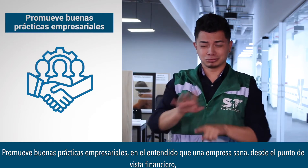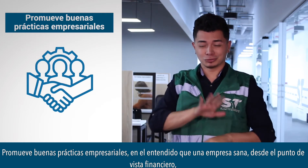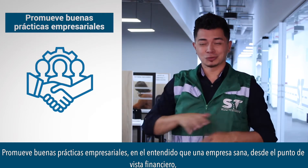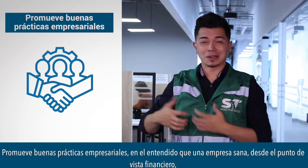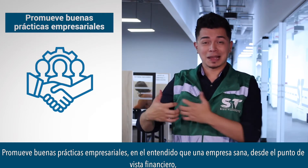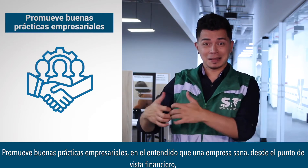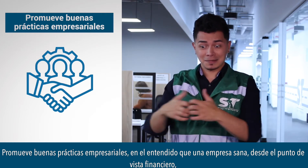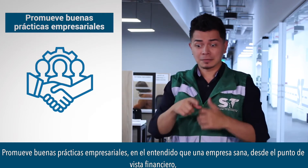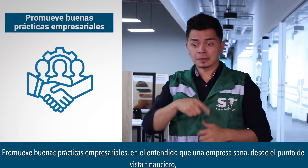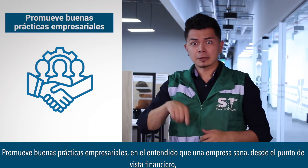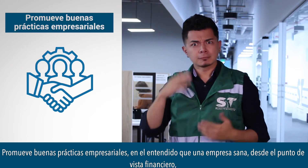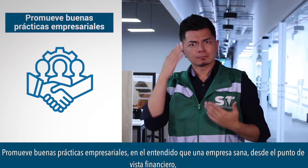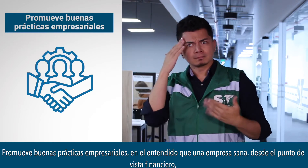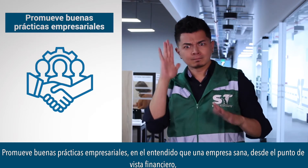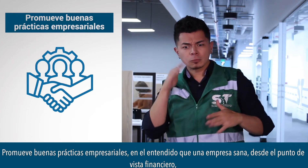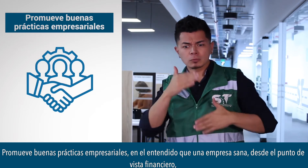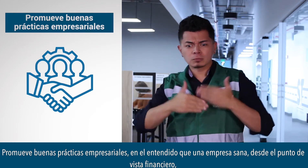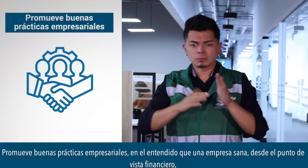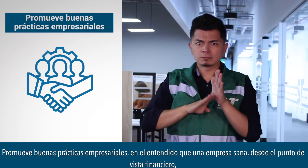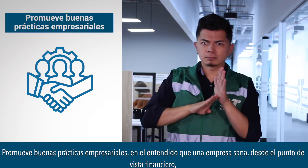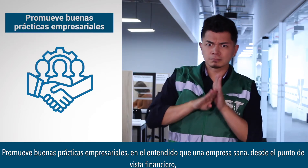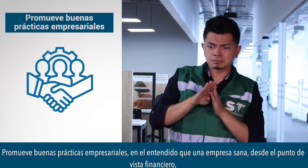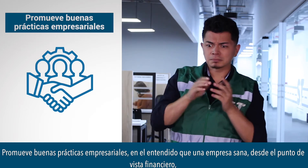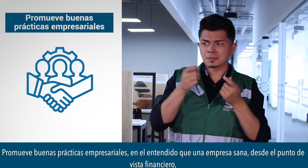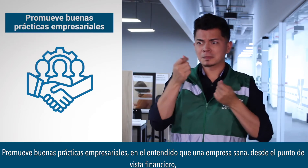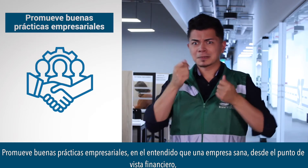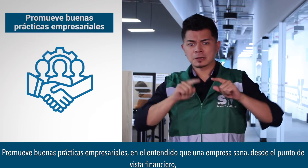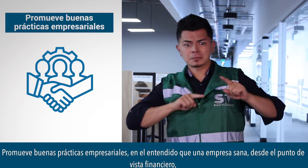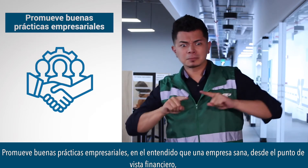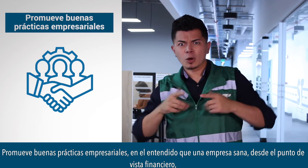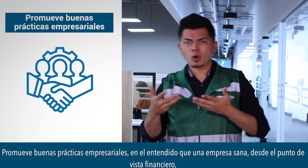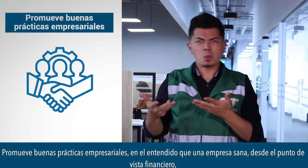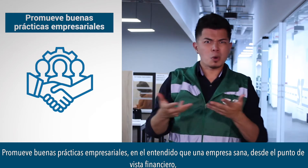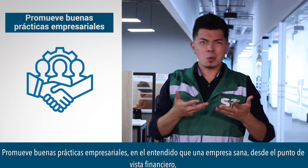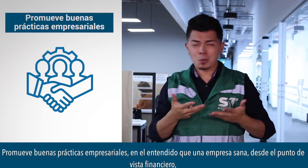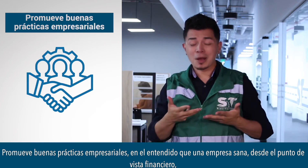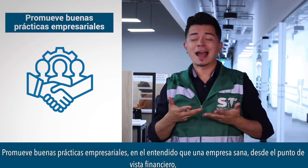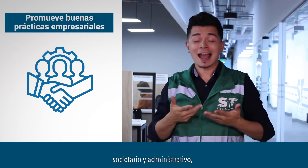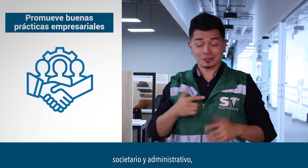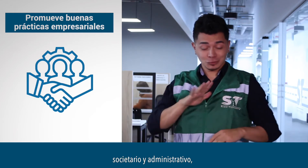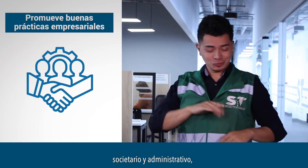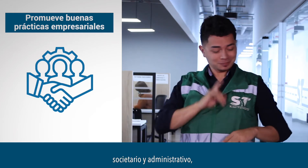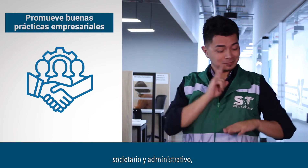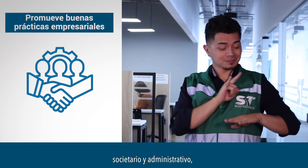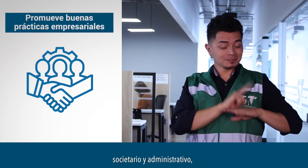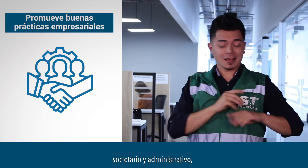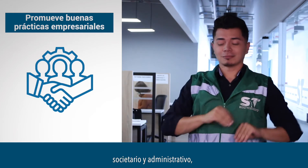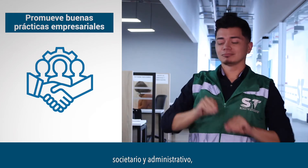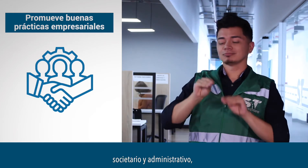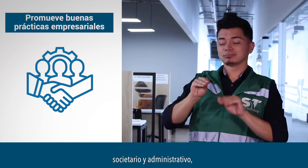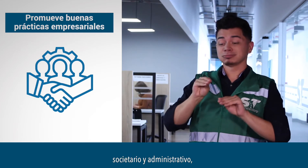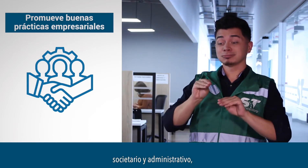que una empresa sana desde el punto de vista financiero, societario y administrativo